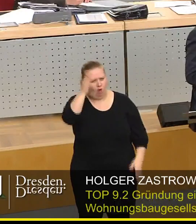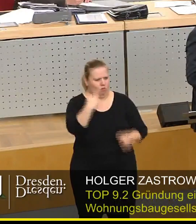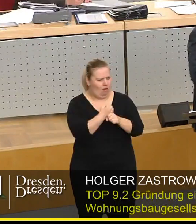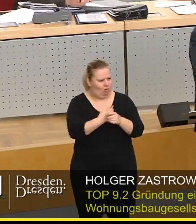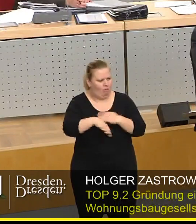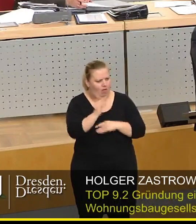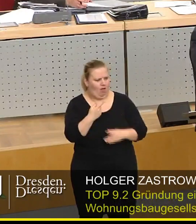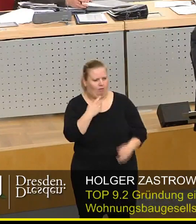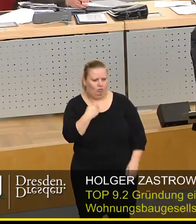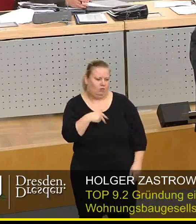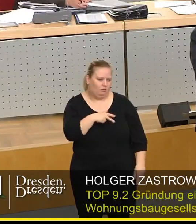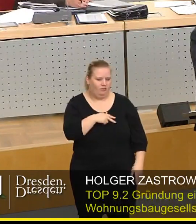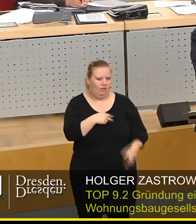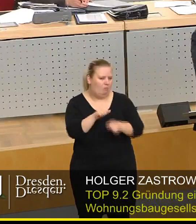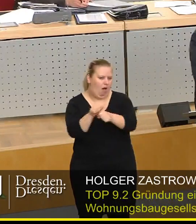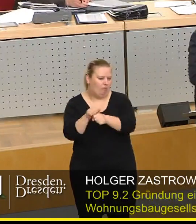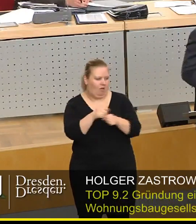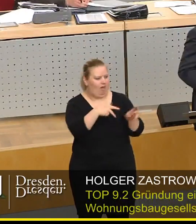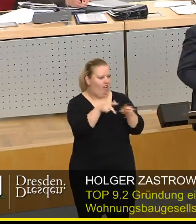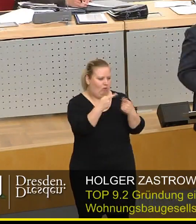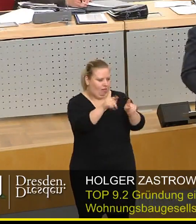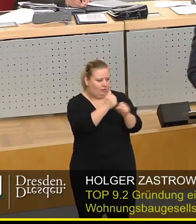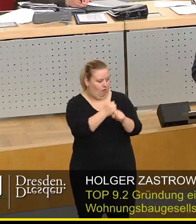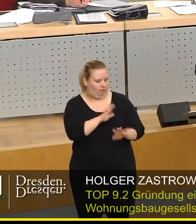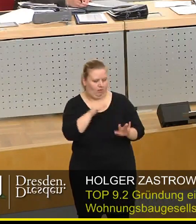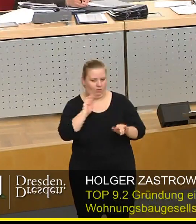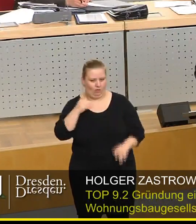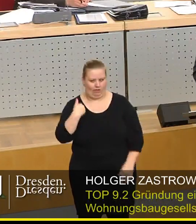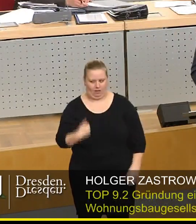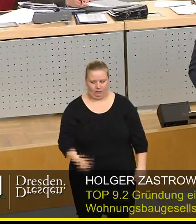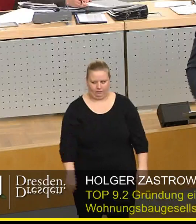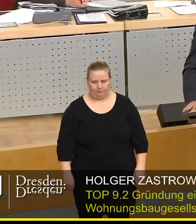damit abstellen, als es manch Beamter und manche Verwaltung macht, meine Damen und Herren.